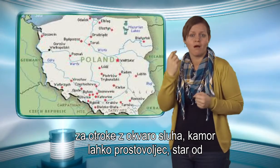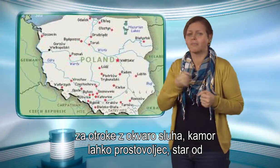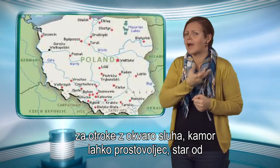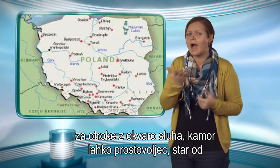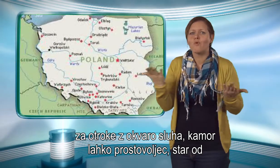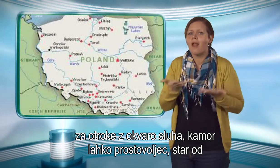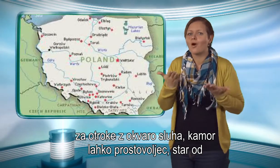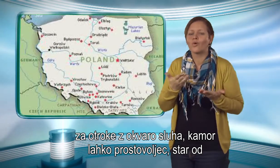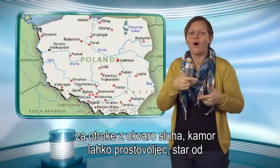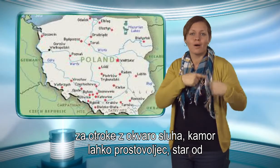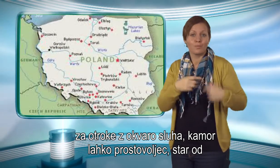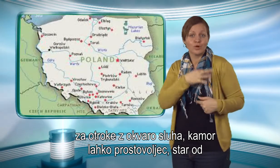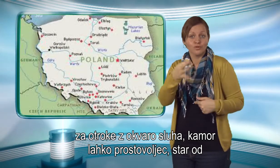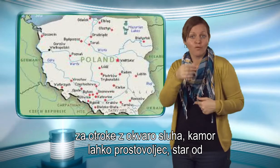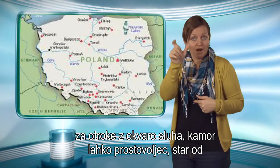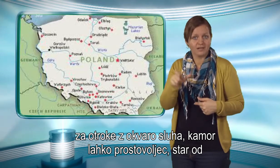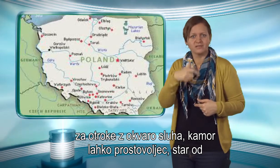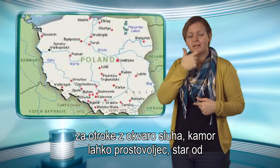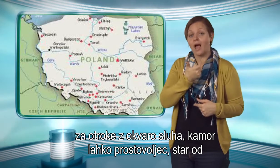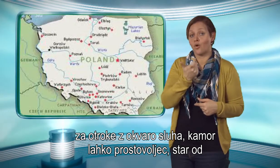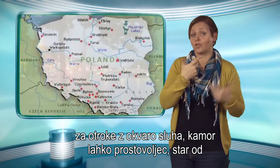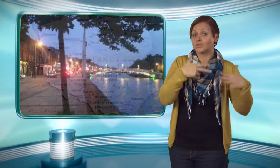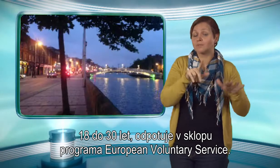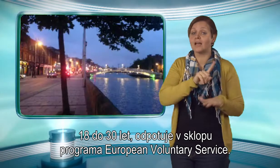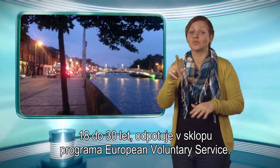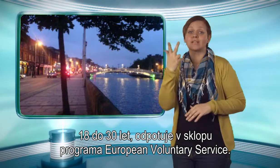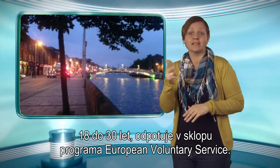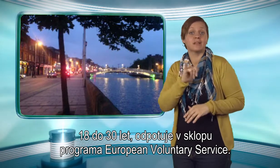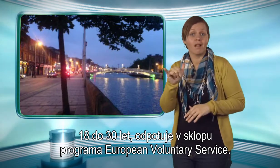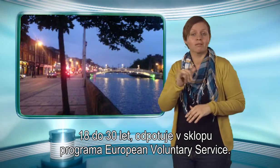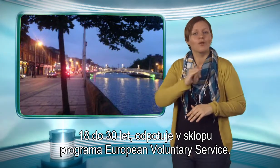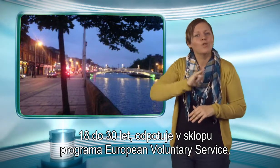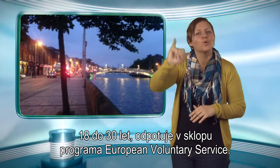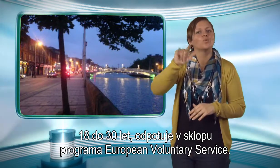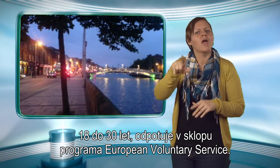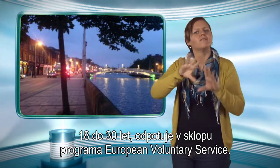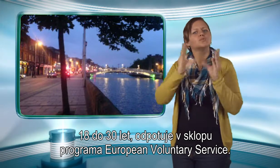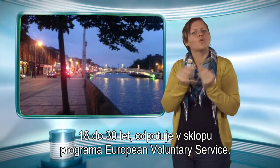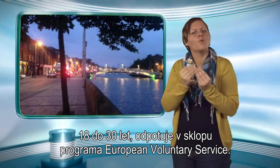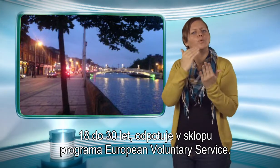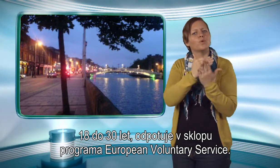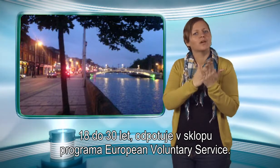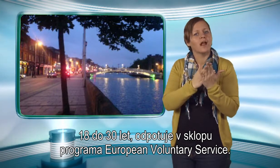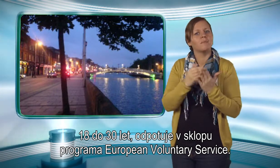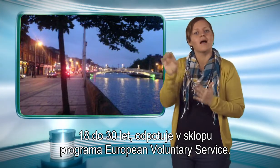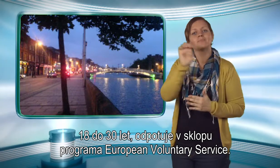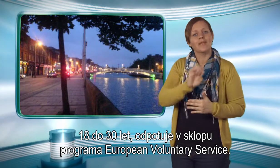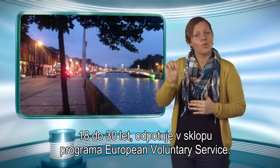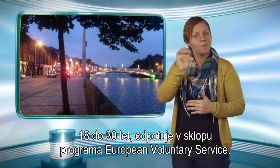prostovoljec star od 18 do 30 let odpotuje v sklopu programa European Voluntary Service.